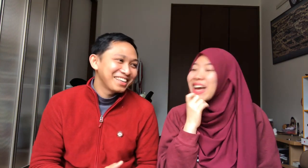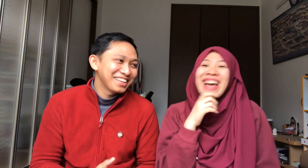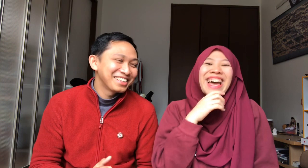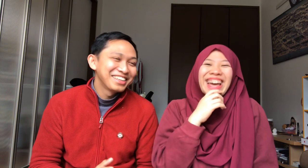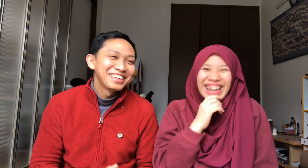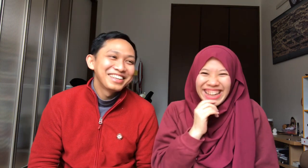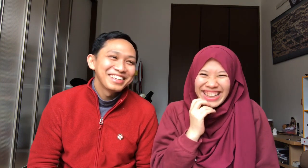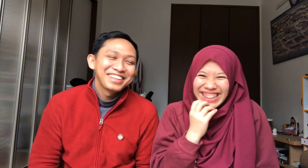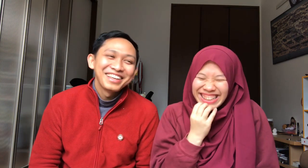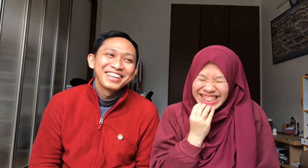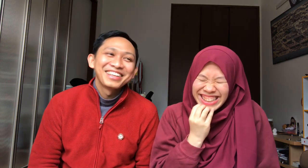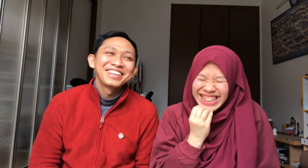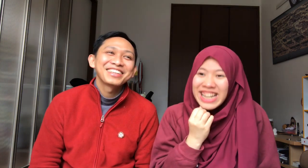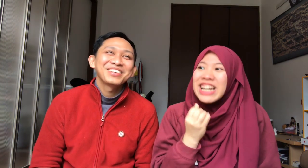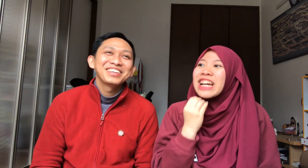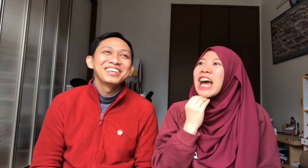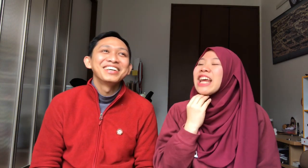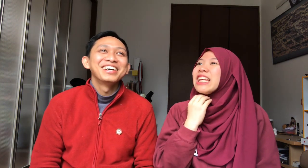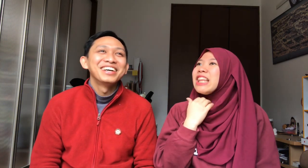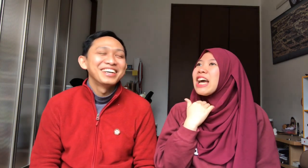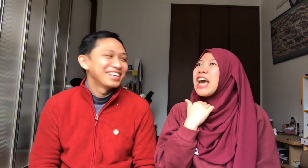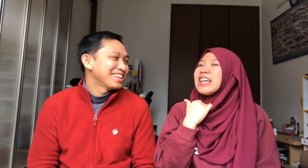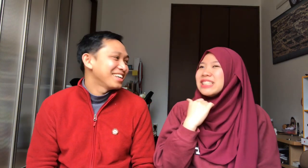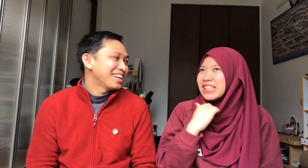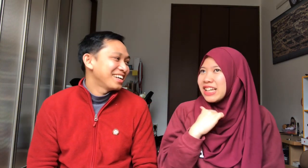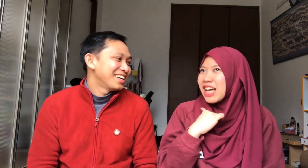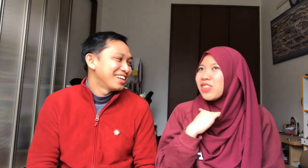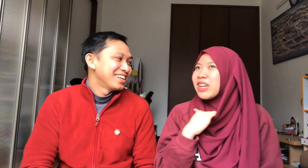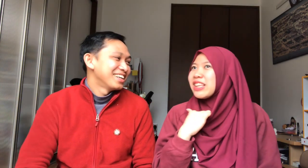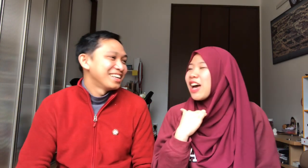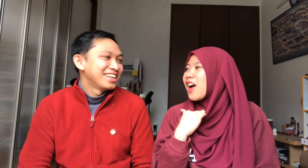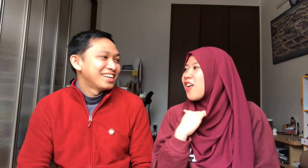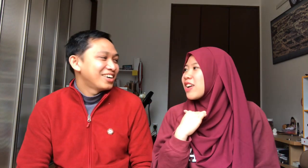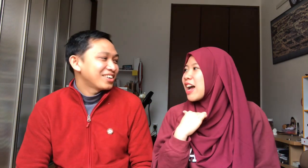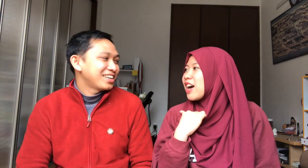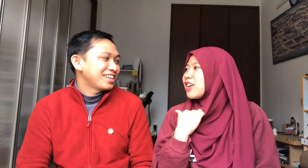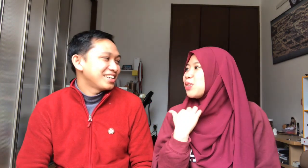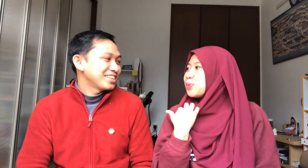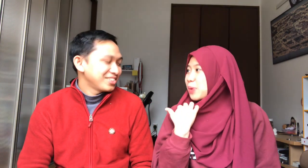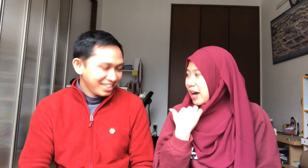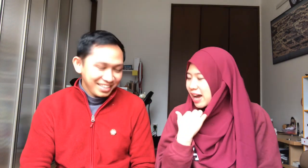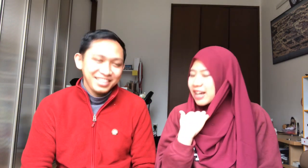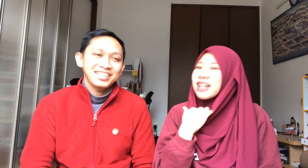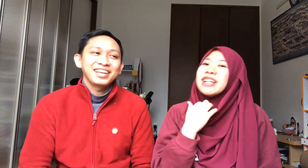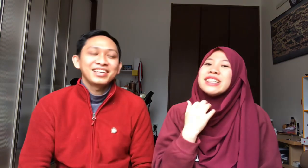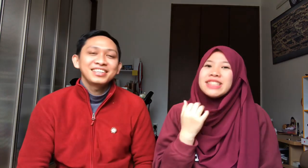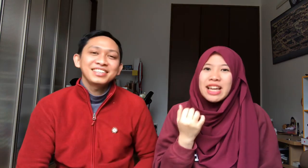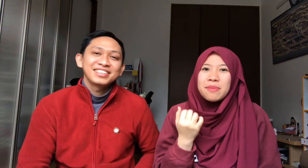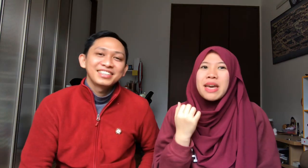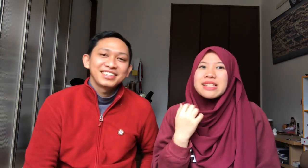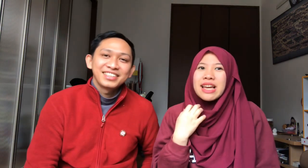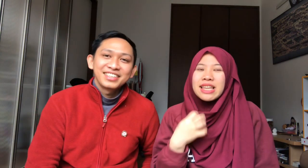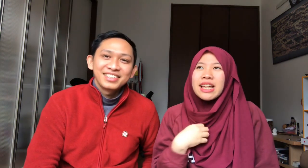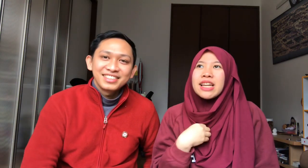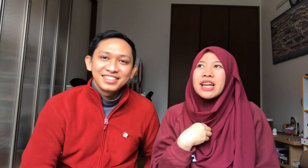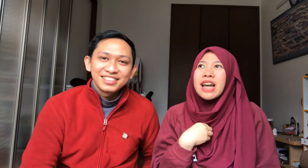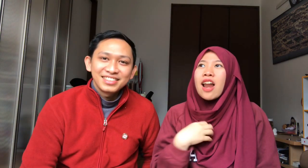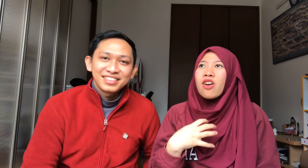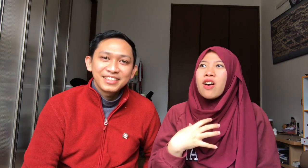saya Karena kita gajing Atau kita orang luar Jadi biasanya Kalau